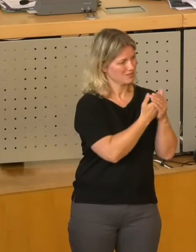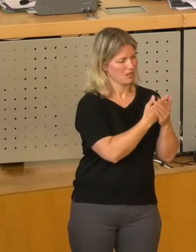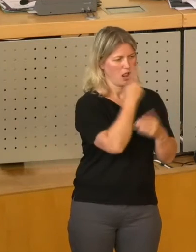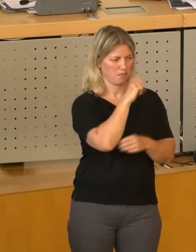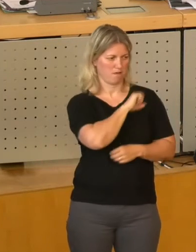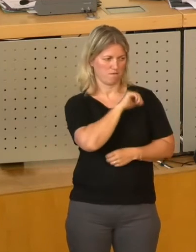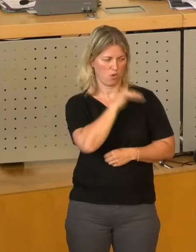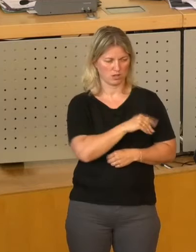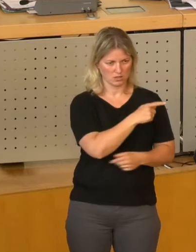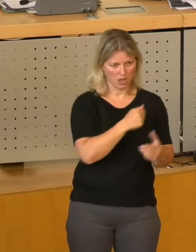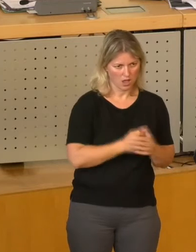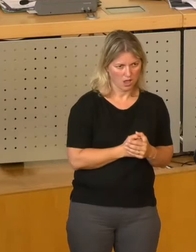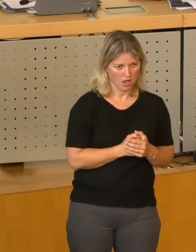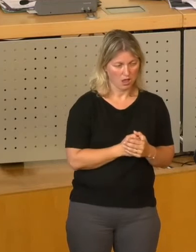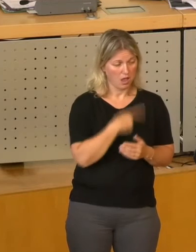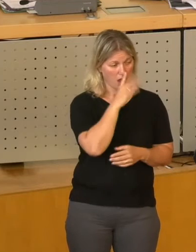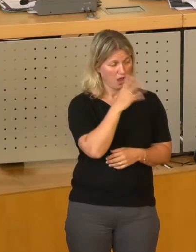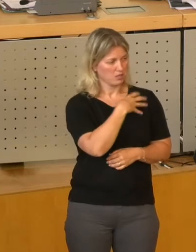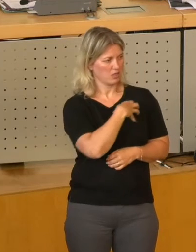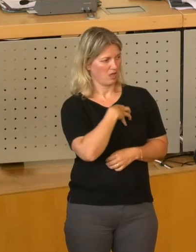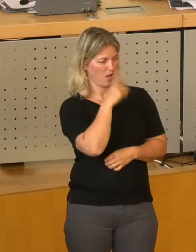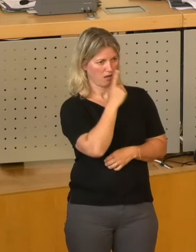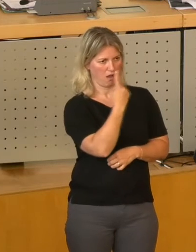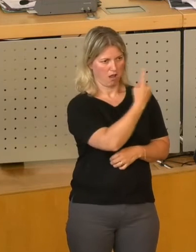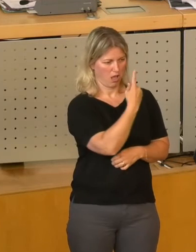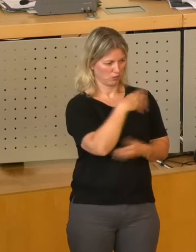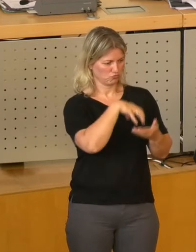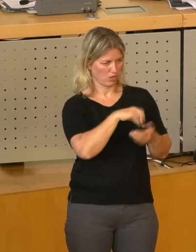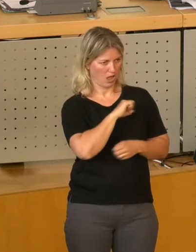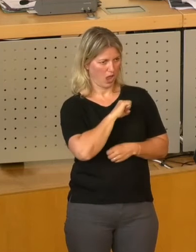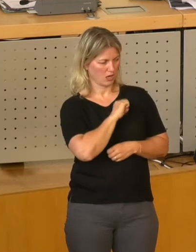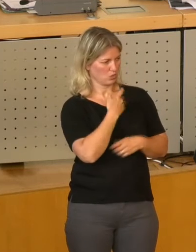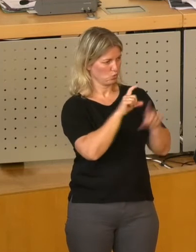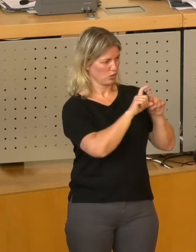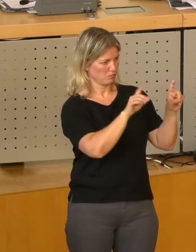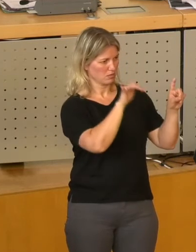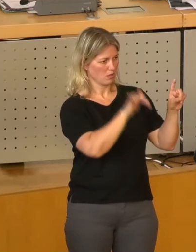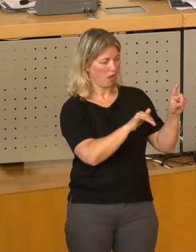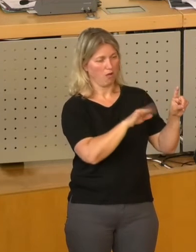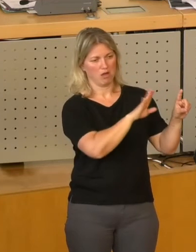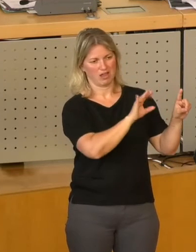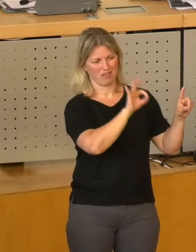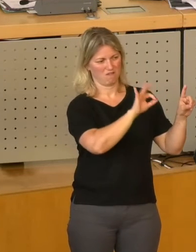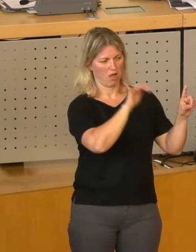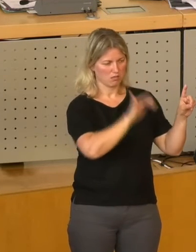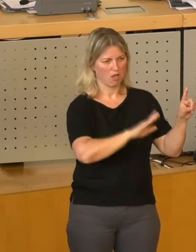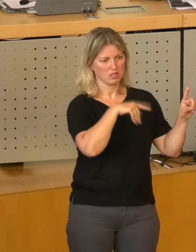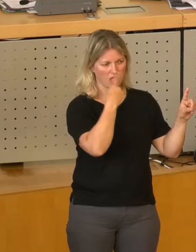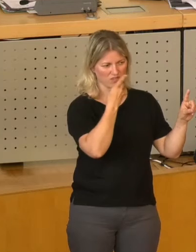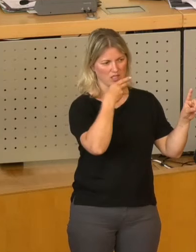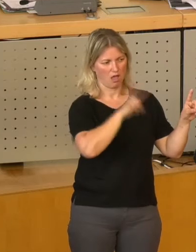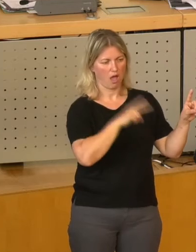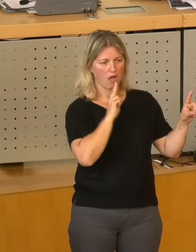Wenn die Drehwag alleine im städtischen Eigentum stünde, besteht die Gefahr, dass ihr weitere defizitäre